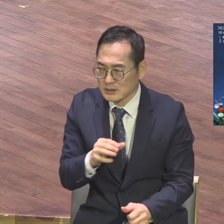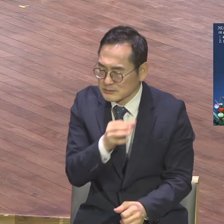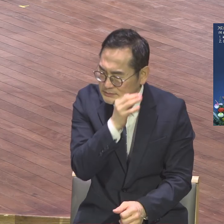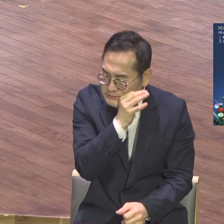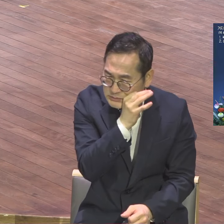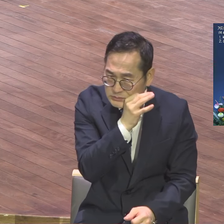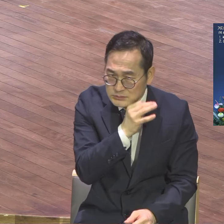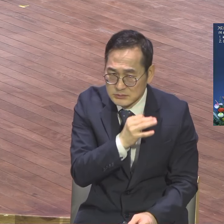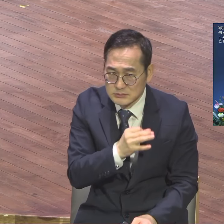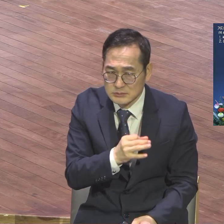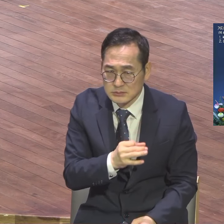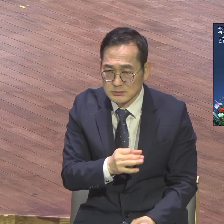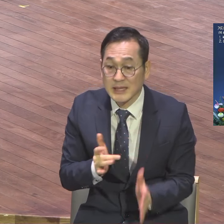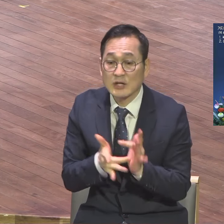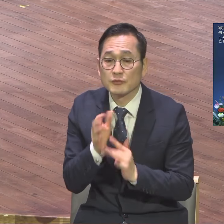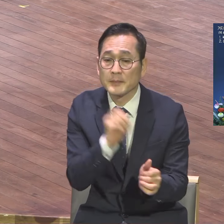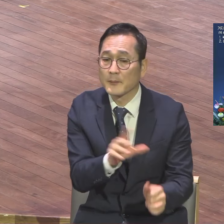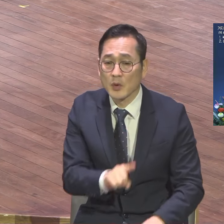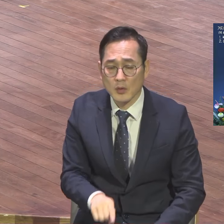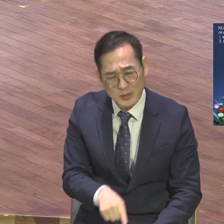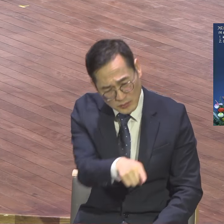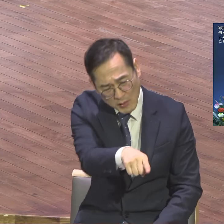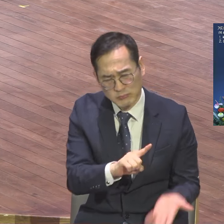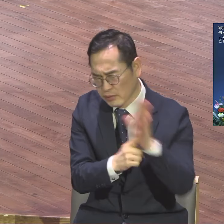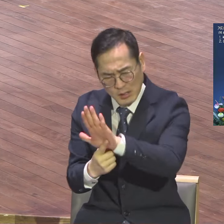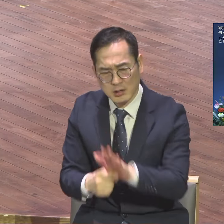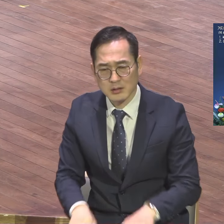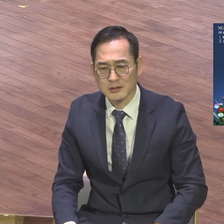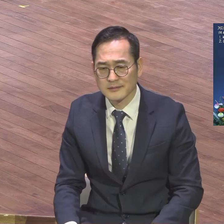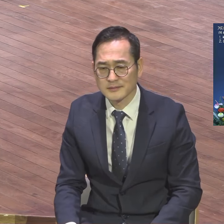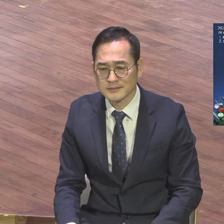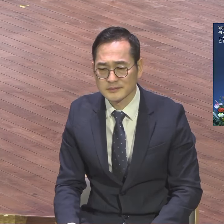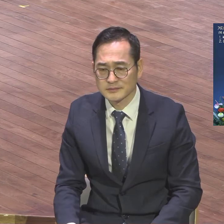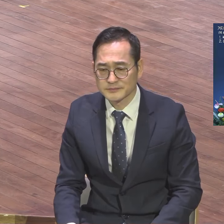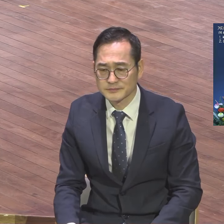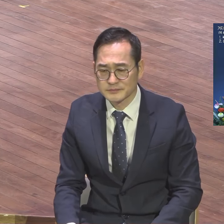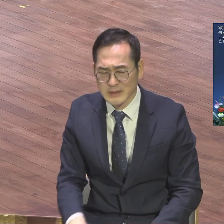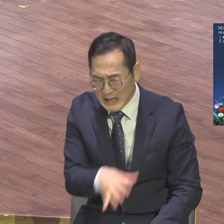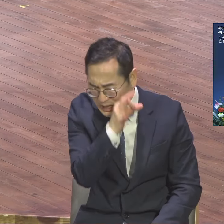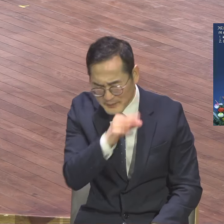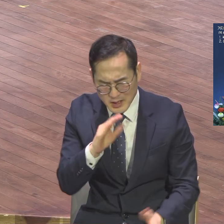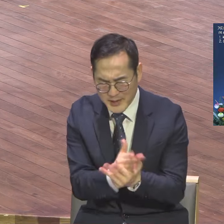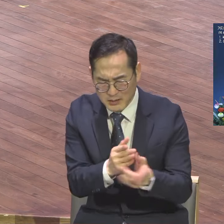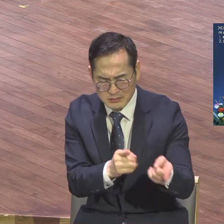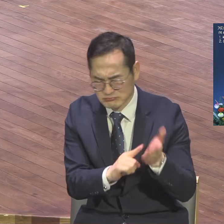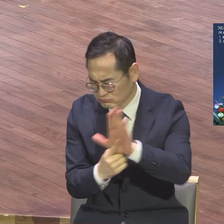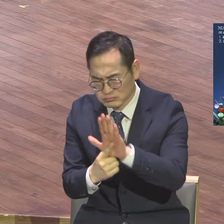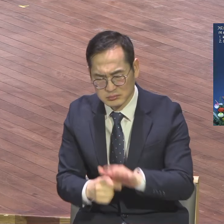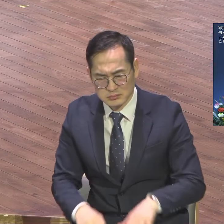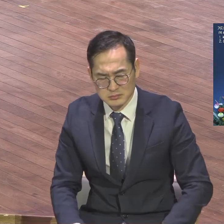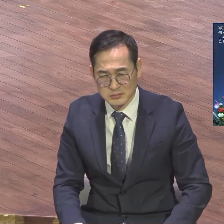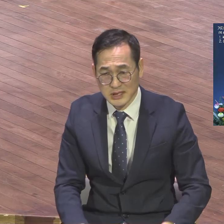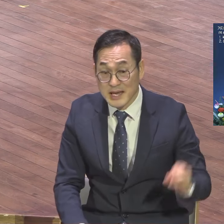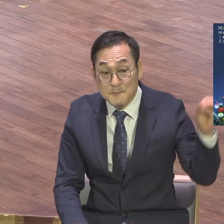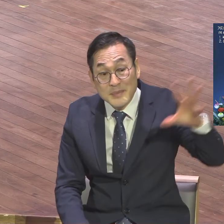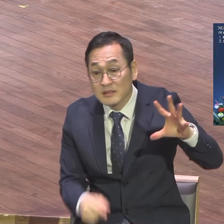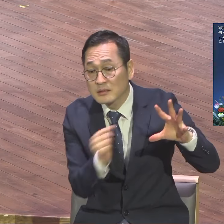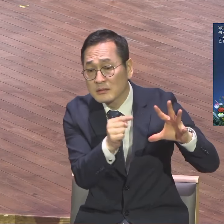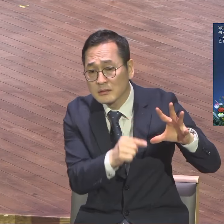말해 어떤 빛박이든 말해 예수를 말해 그 말이에요 빛을 등경